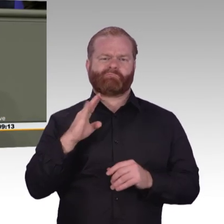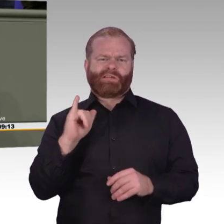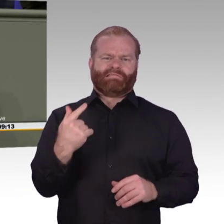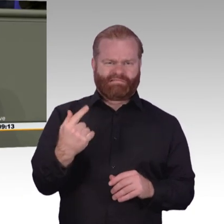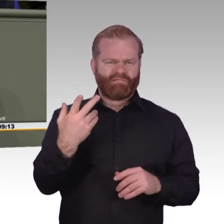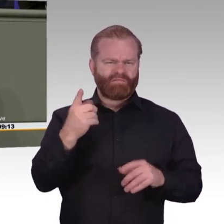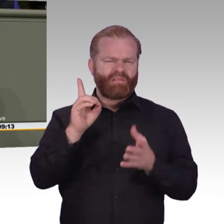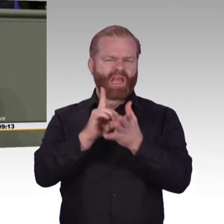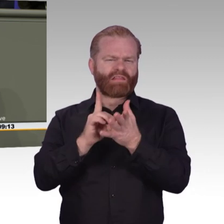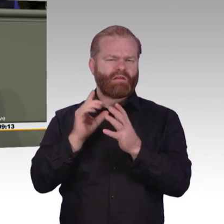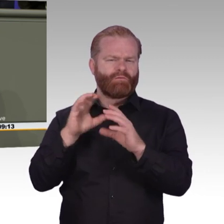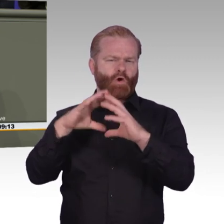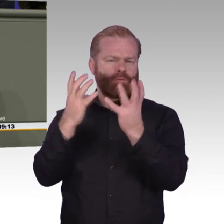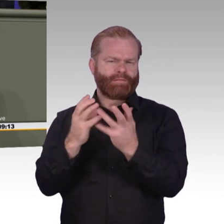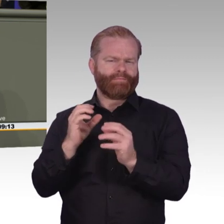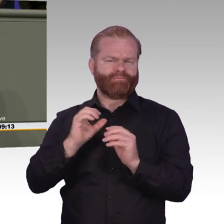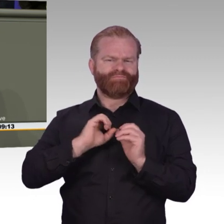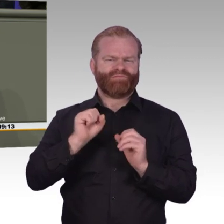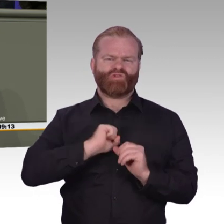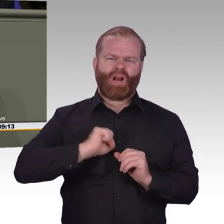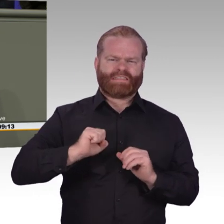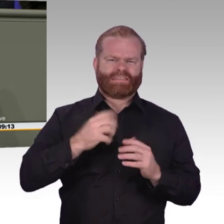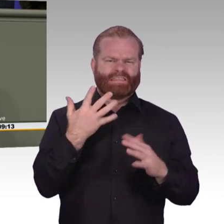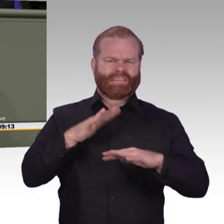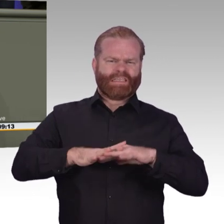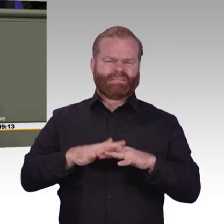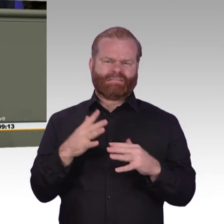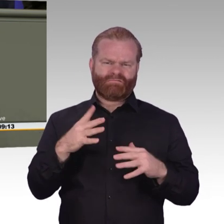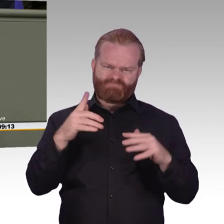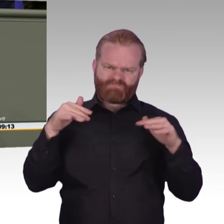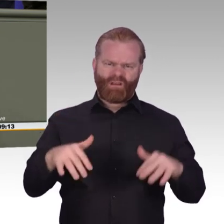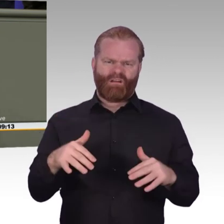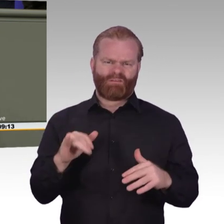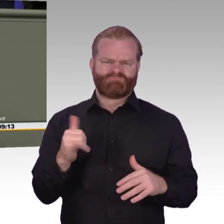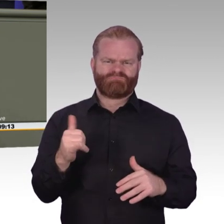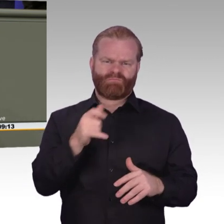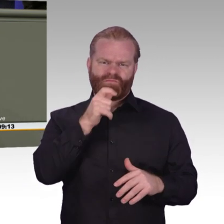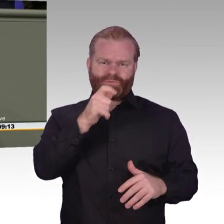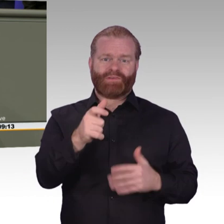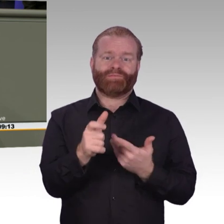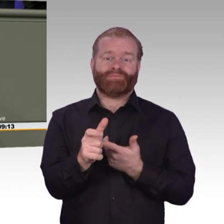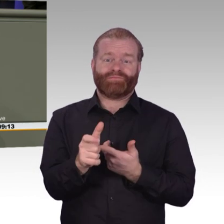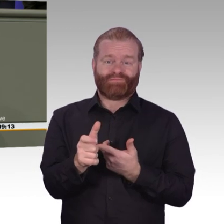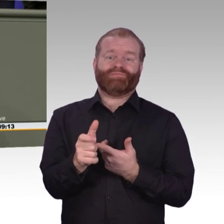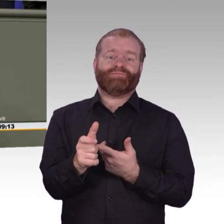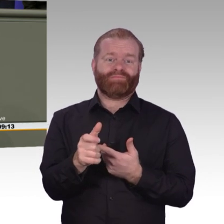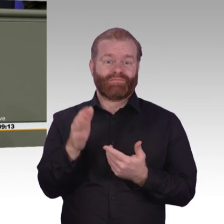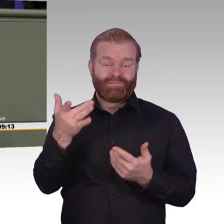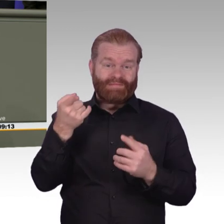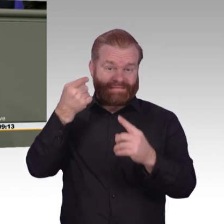besser aus. Das weiß jeder Bürger, der verzweifelt versucht, bei Bahnfahrten längere Telefonate zu führen. Eines der wichtigsten Themen der heutigen Zeit,